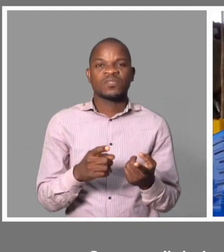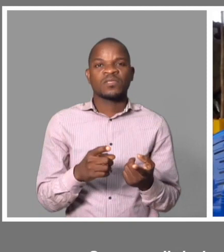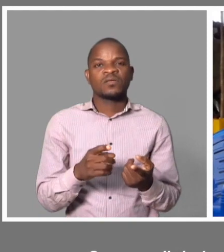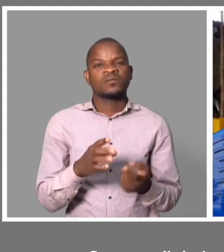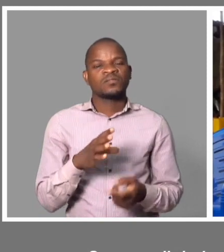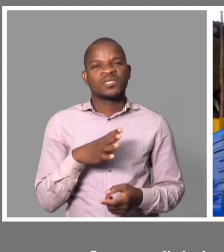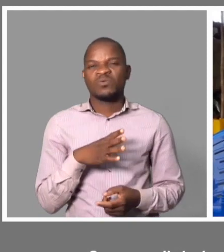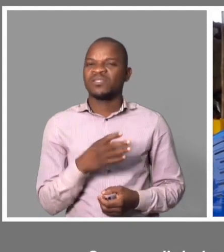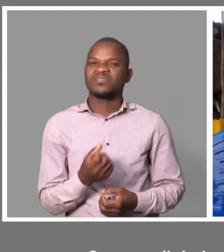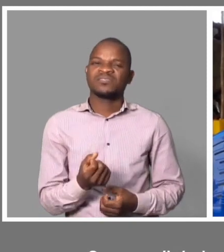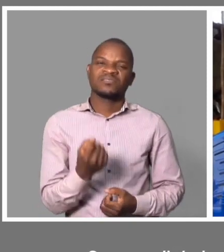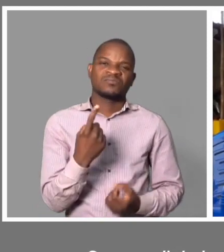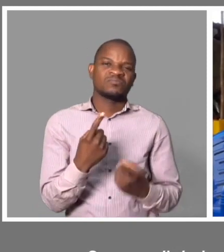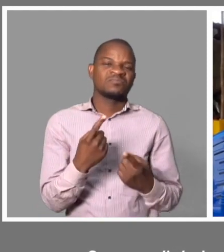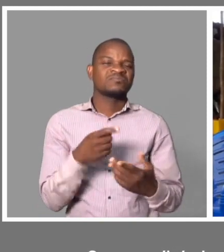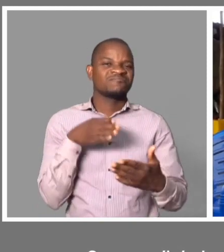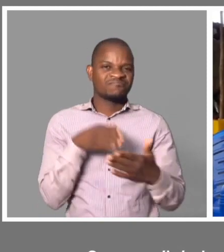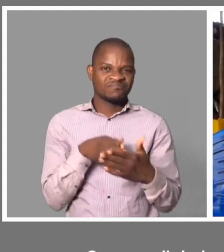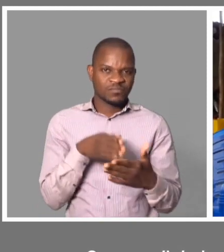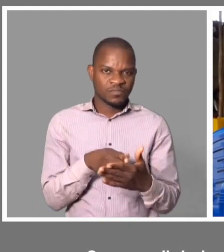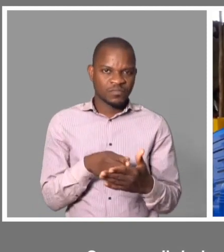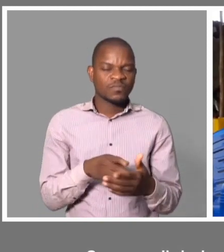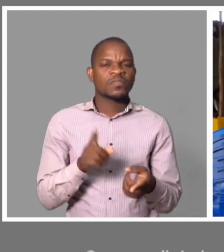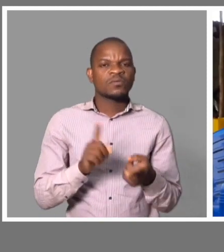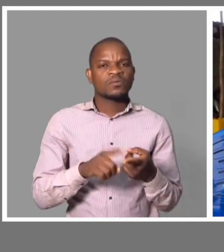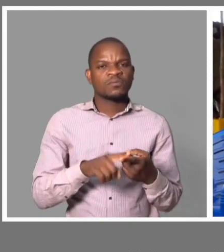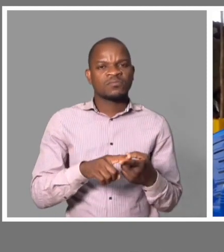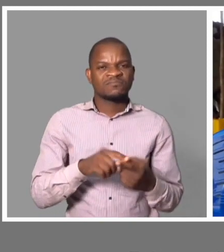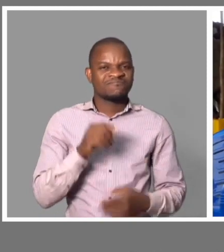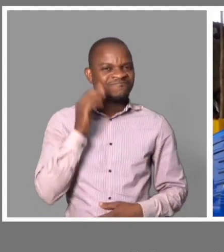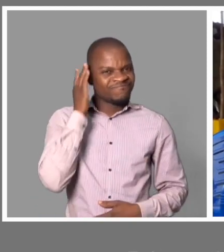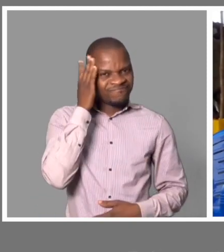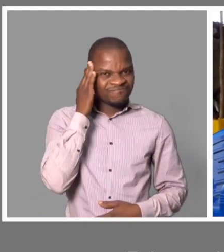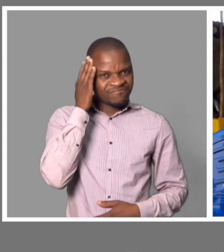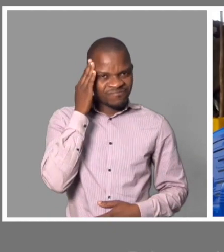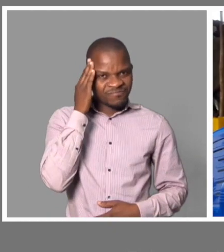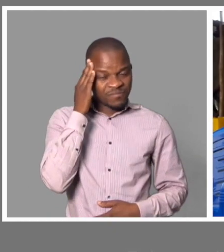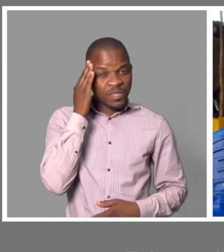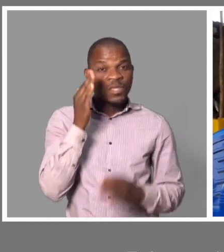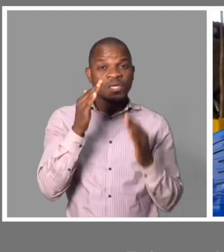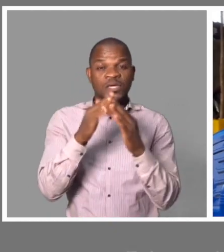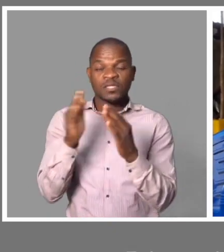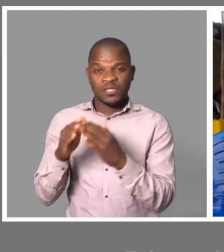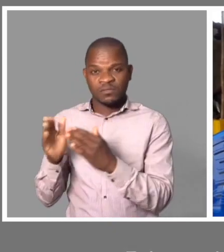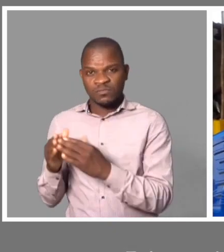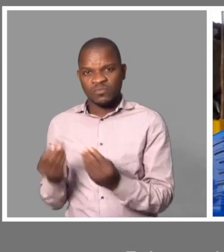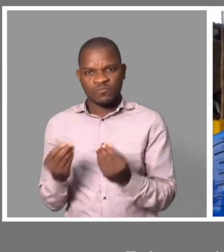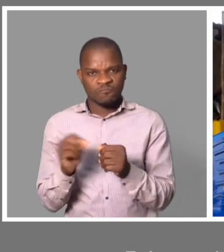um empresto, bancário. Então, tentei reabrir todas as minhas casas já